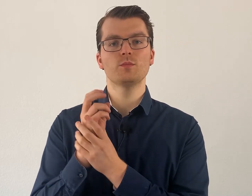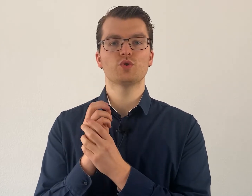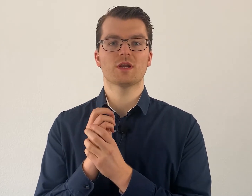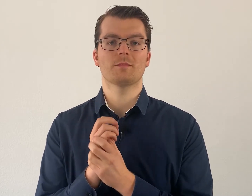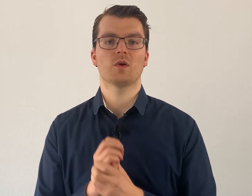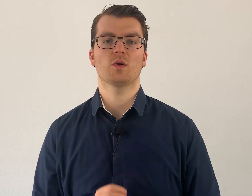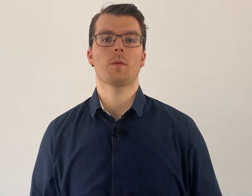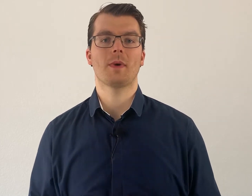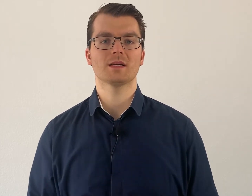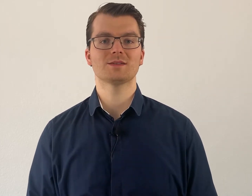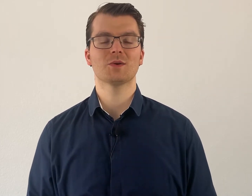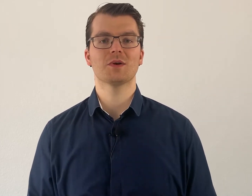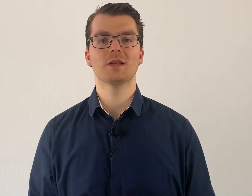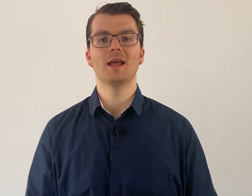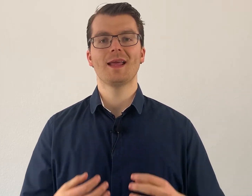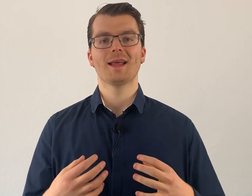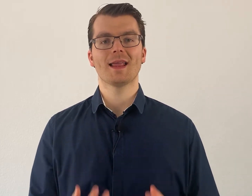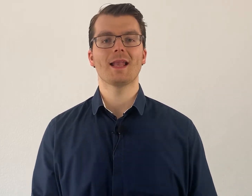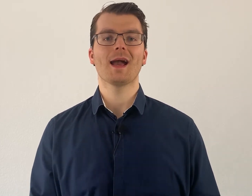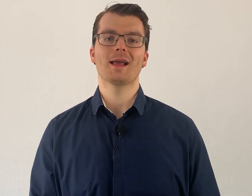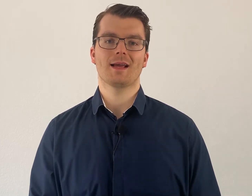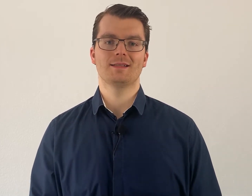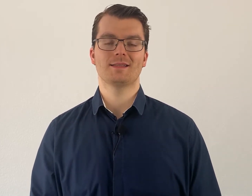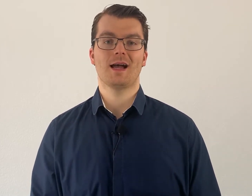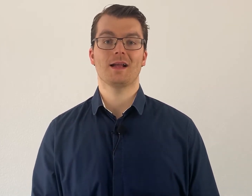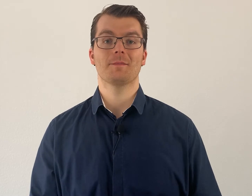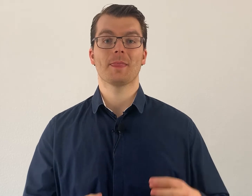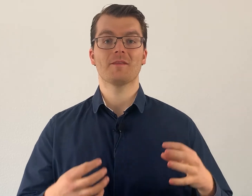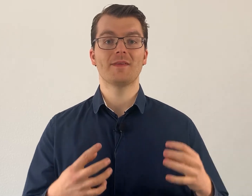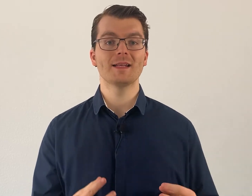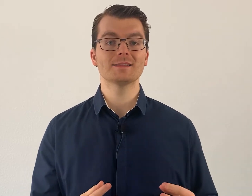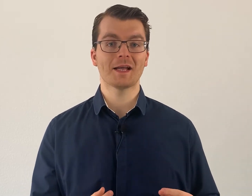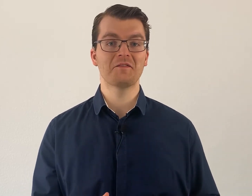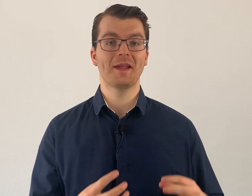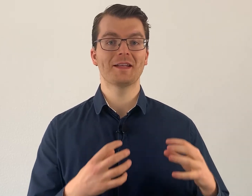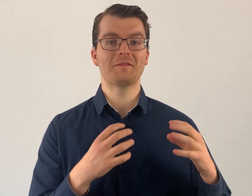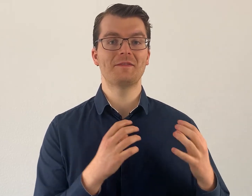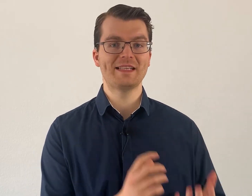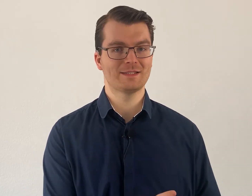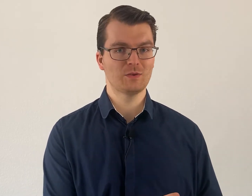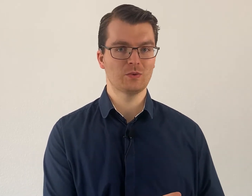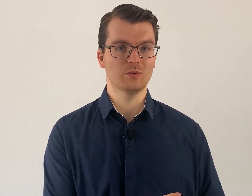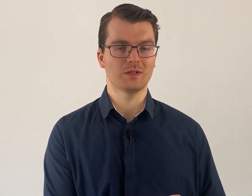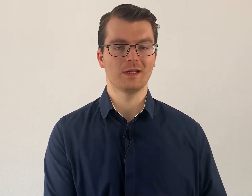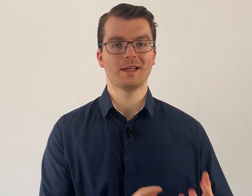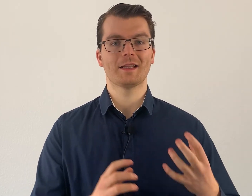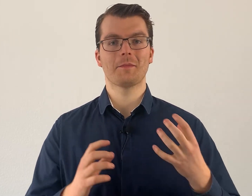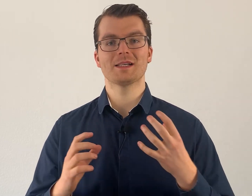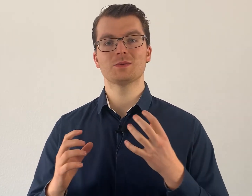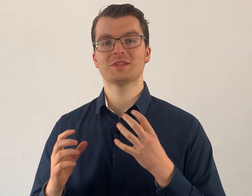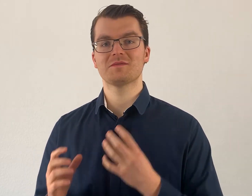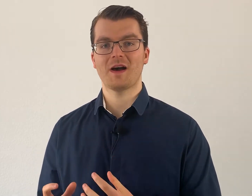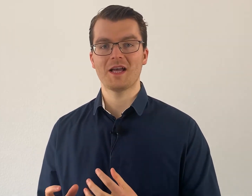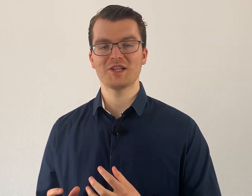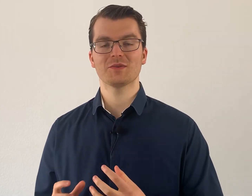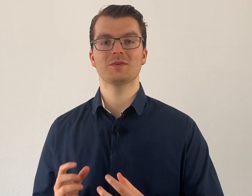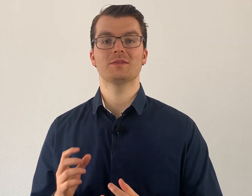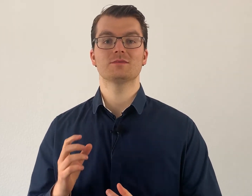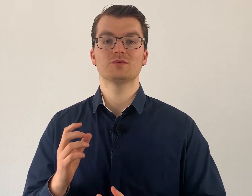Buchstaben doch noch machen zu können. Generell kann ich sagen, wenn du es anfängst, willst du es dann machst du es falsch und du